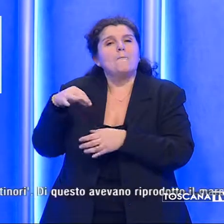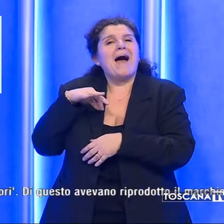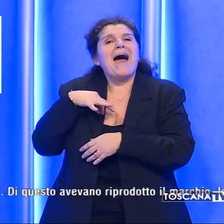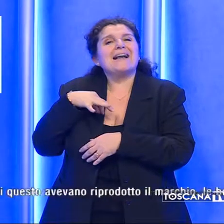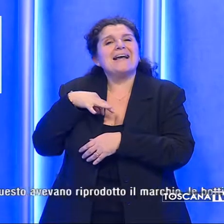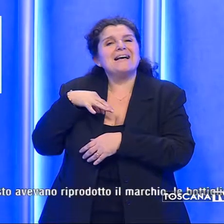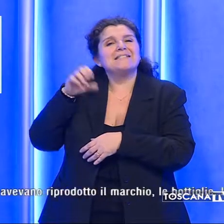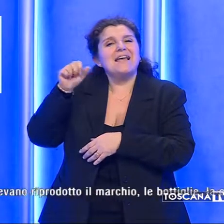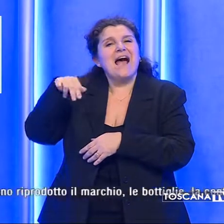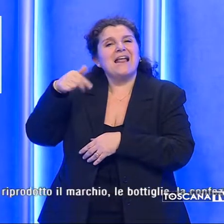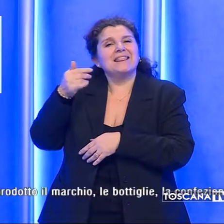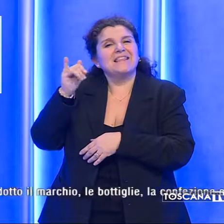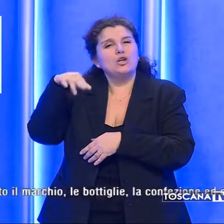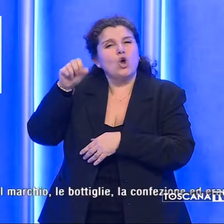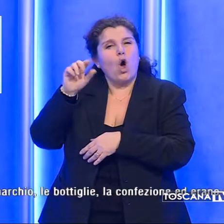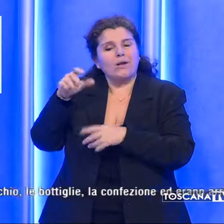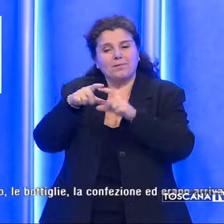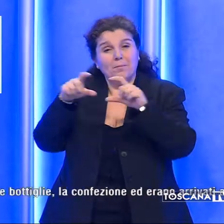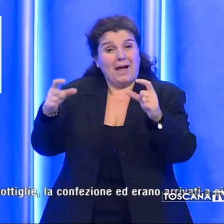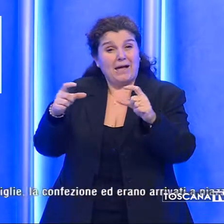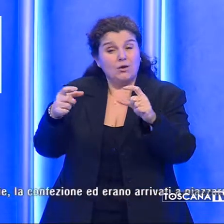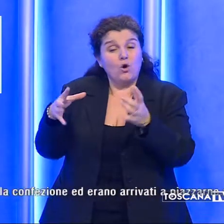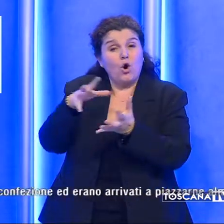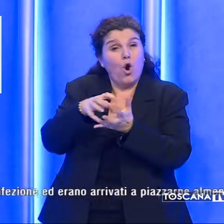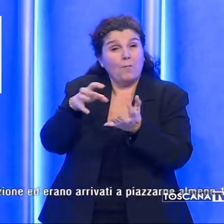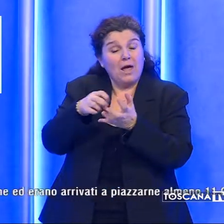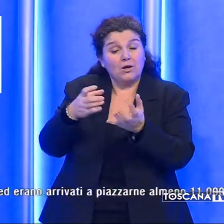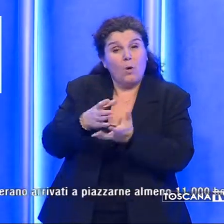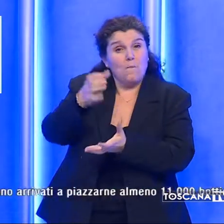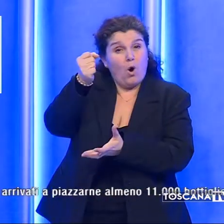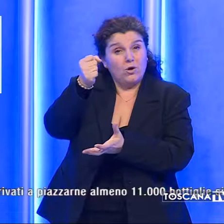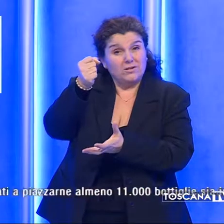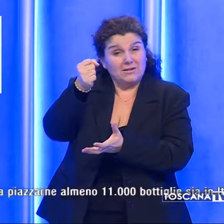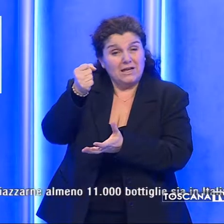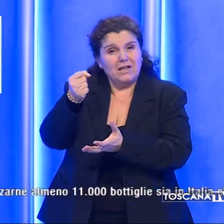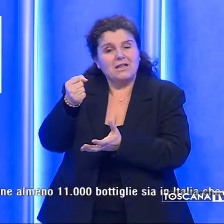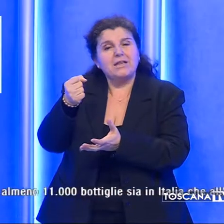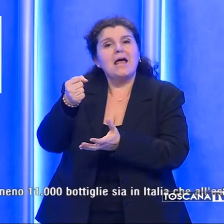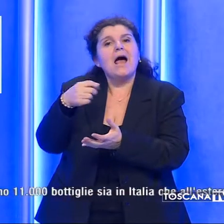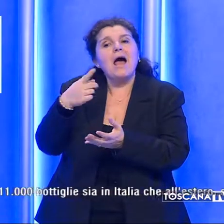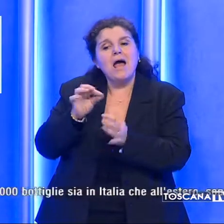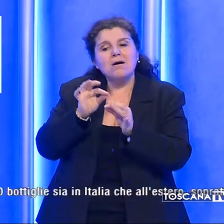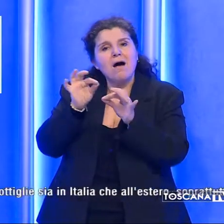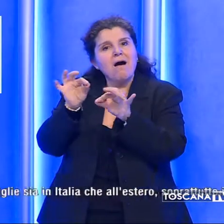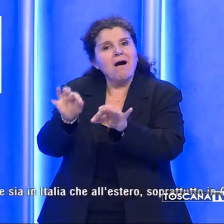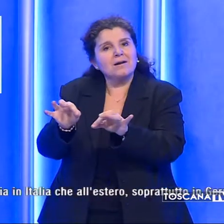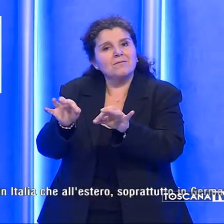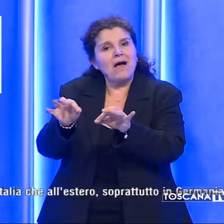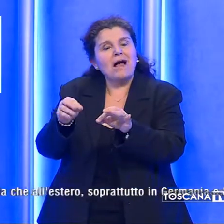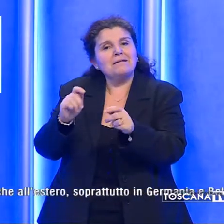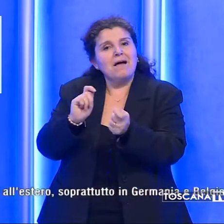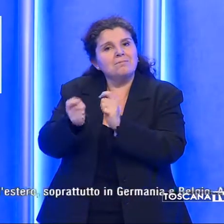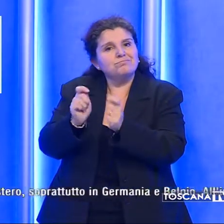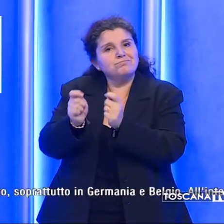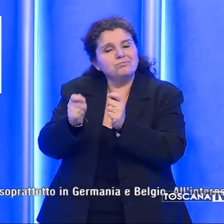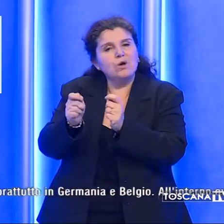Di questo avevano riprodotto il marchio, le bottiglie, la confezione ed erano arrivati a piazzarne